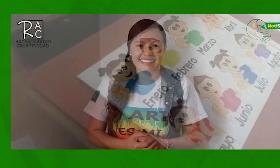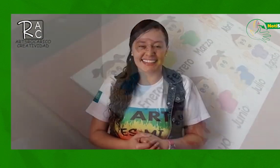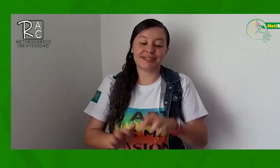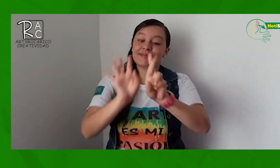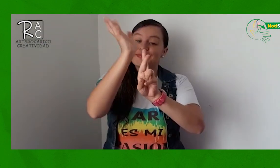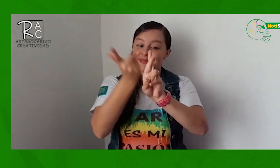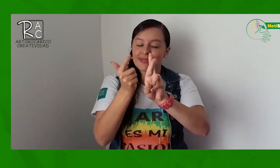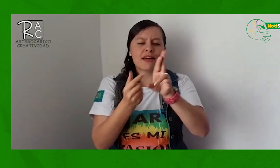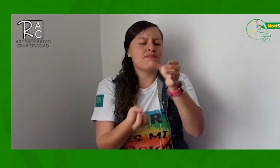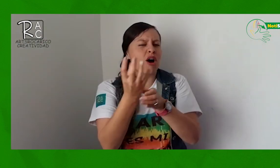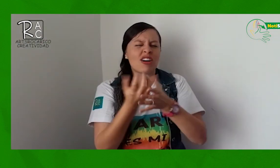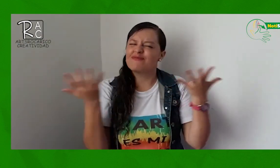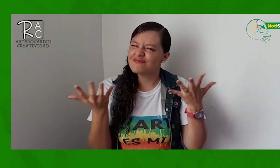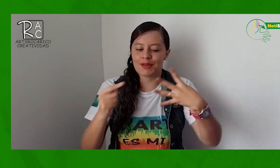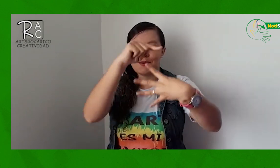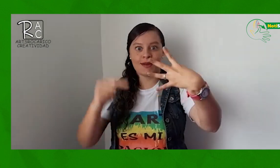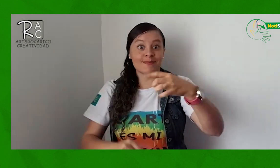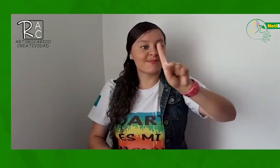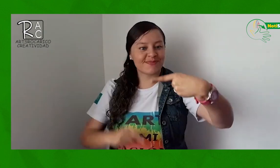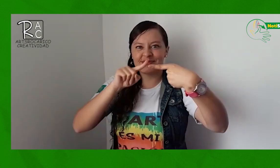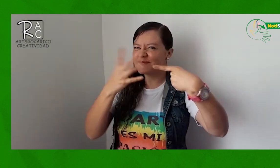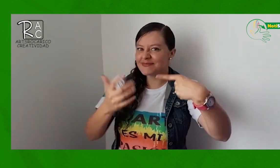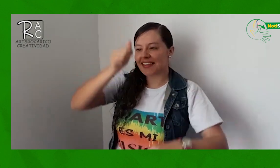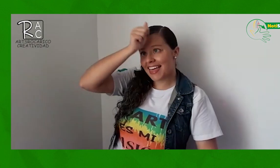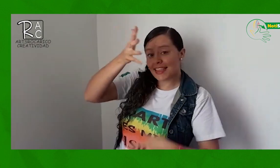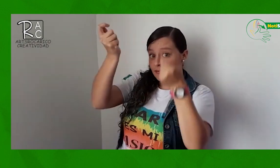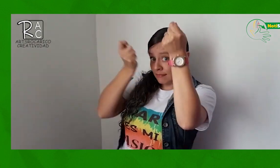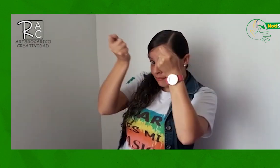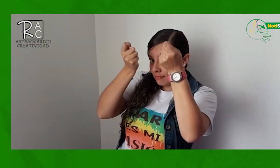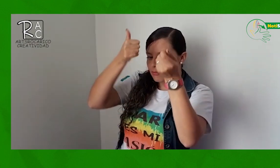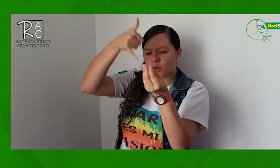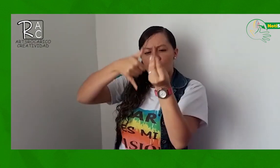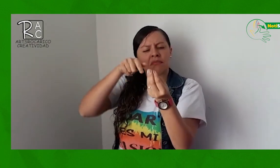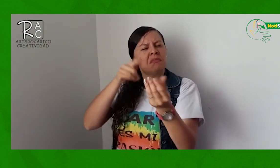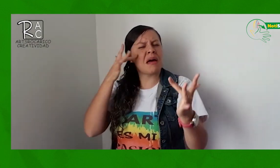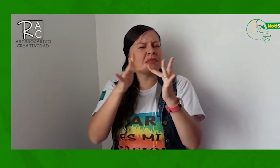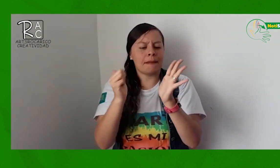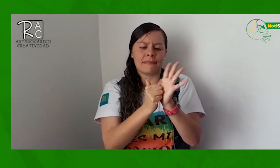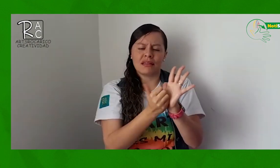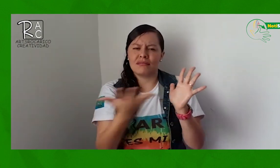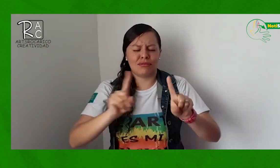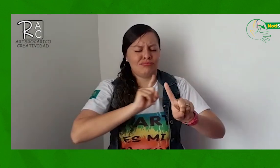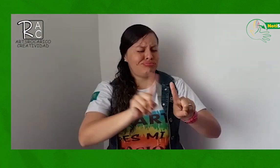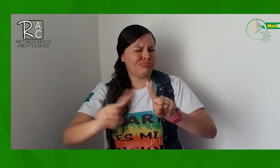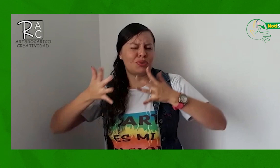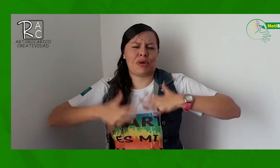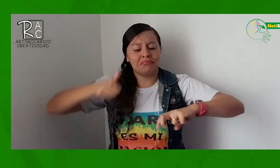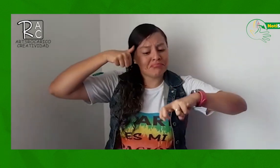En Arts Roca Rico Creatividad tenemos cuatro líneas de productos La primera es material didáctico como juguetes didácticos adecuados